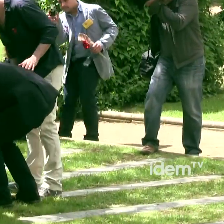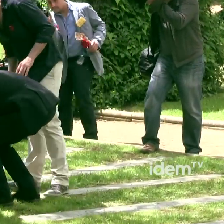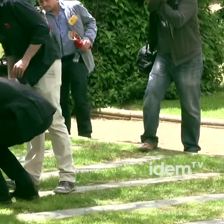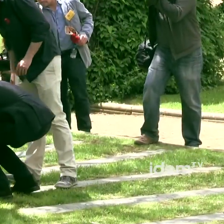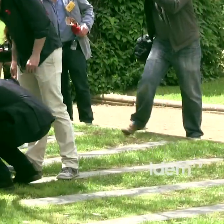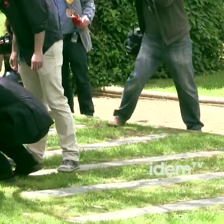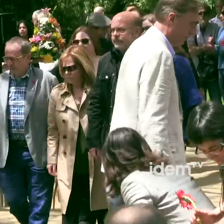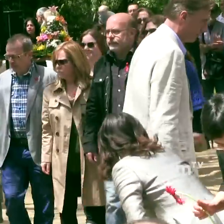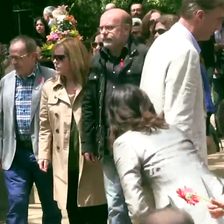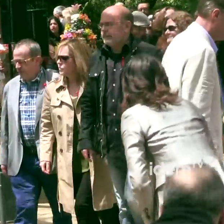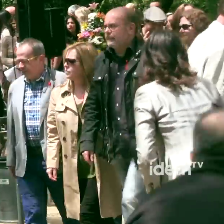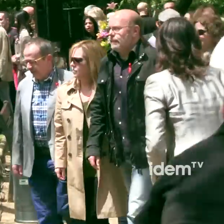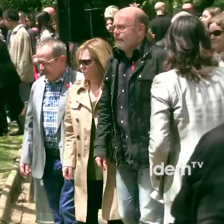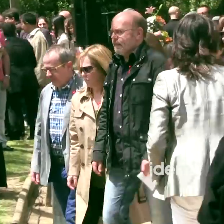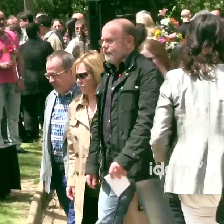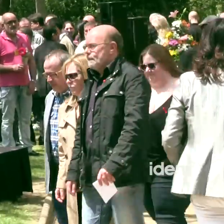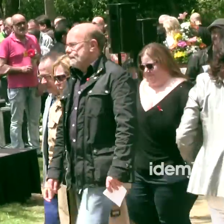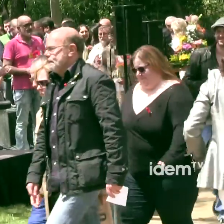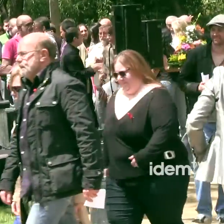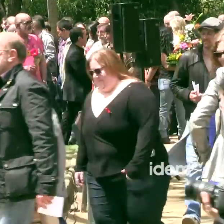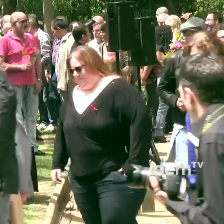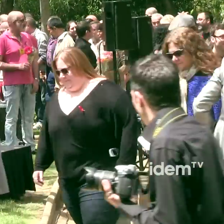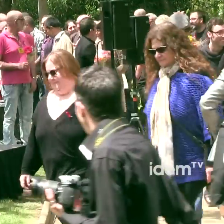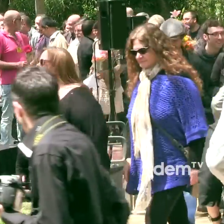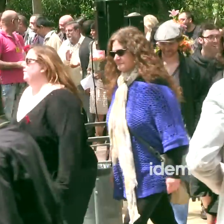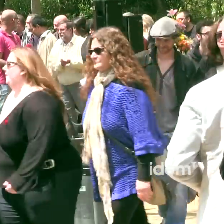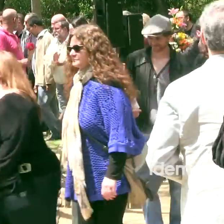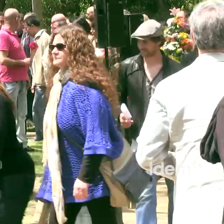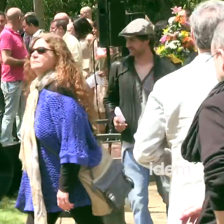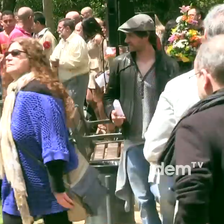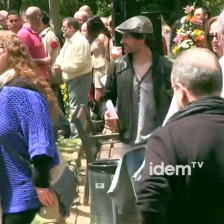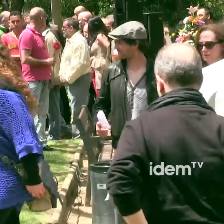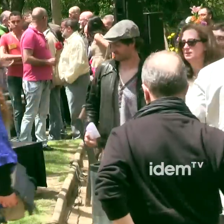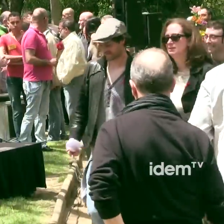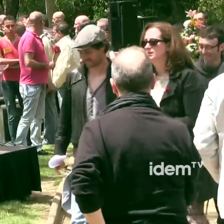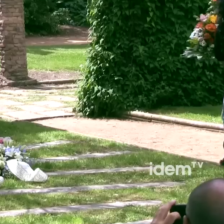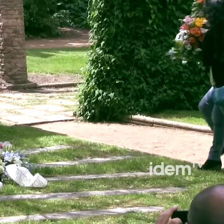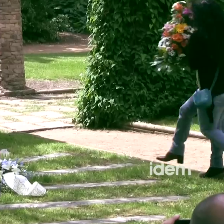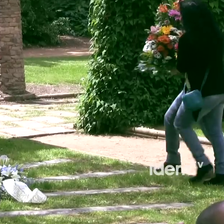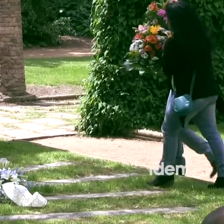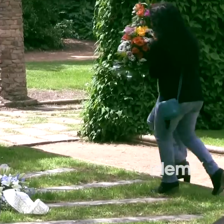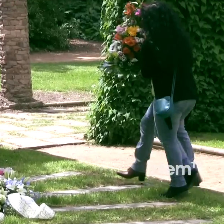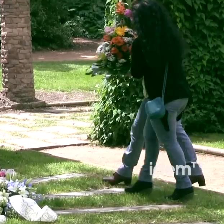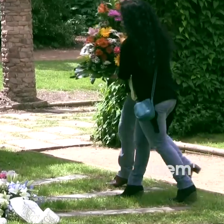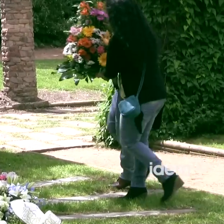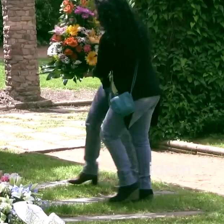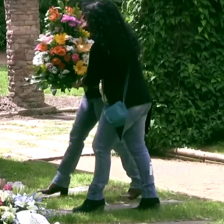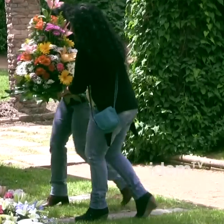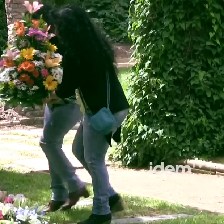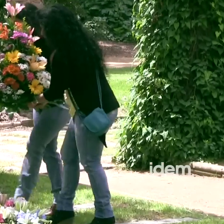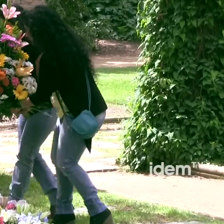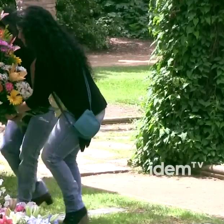van ser cruelment separats per les seves famílies, diguem-ne, legítimes, les famílies dels seus companys moribunds, que, sense